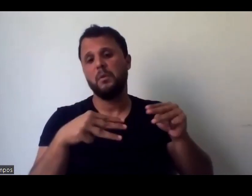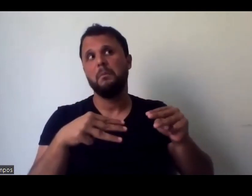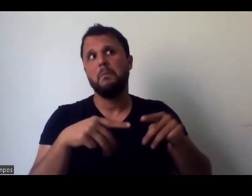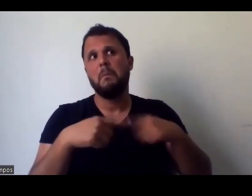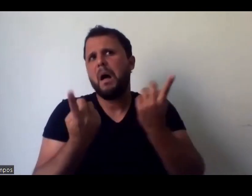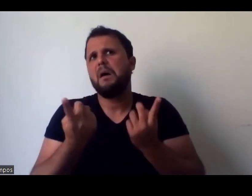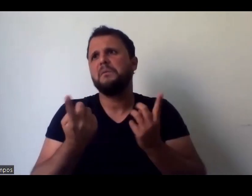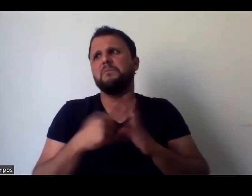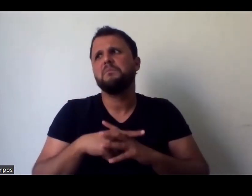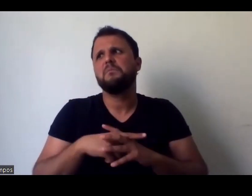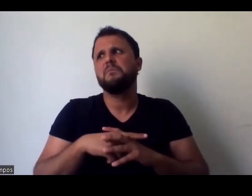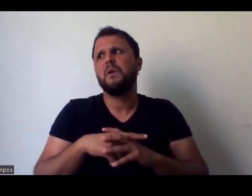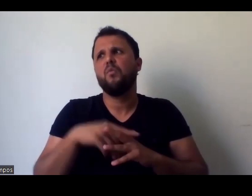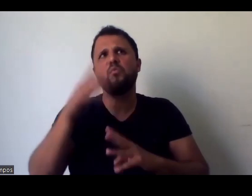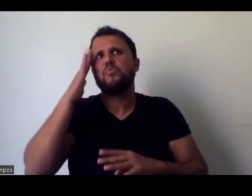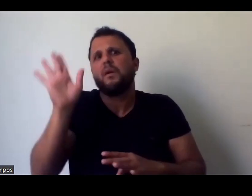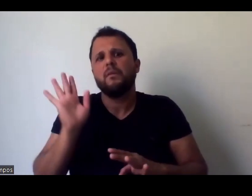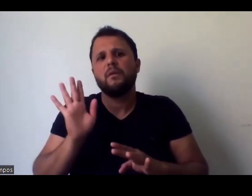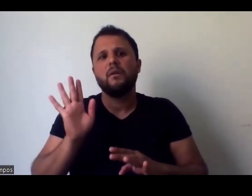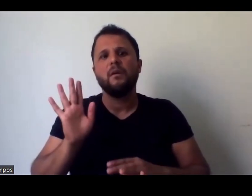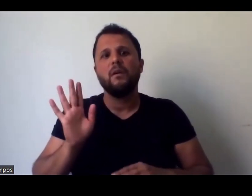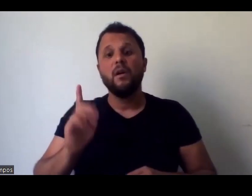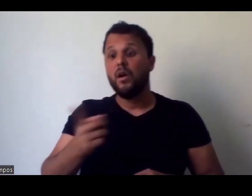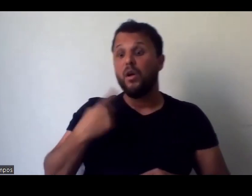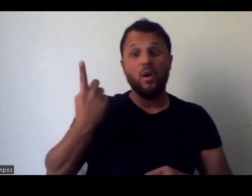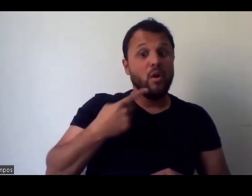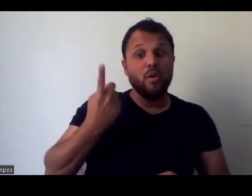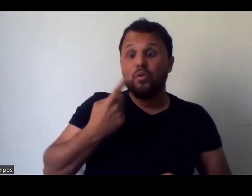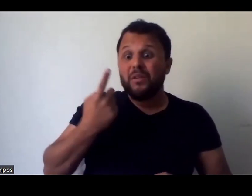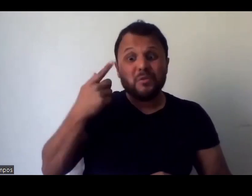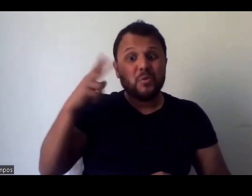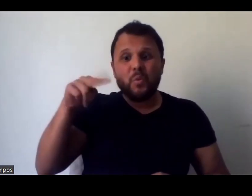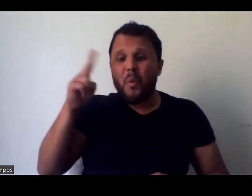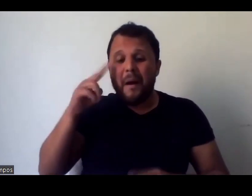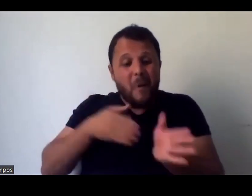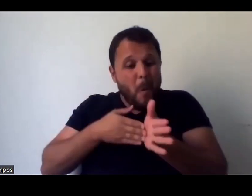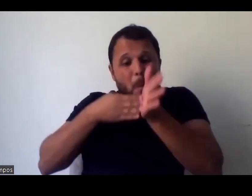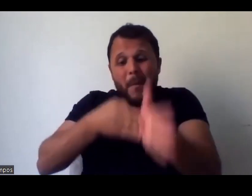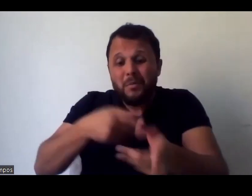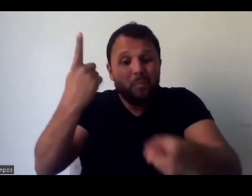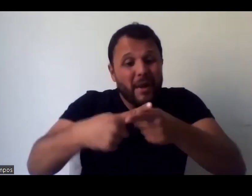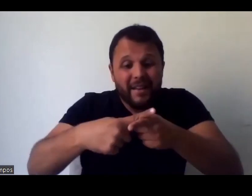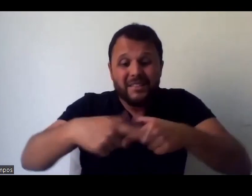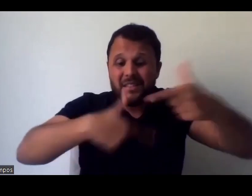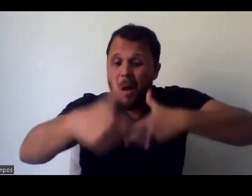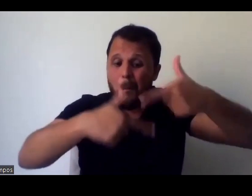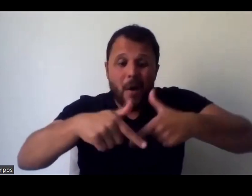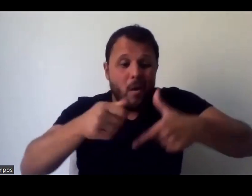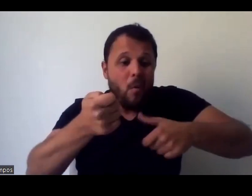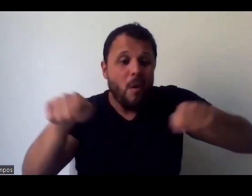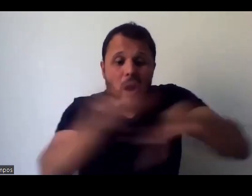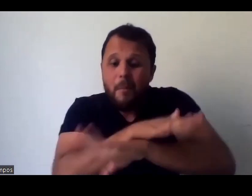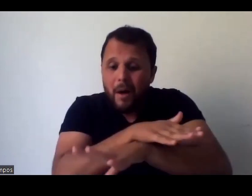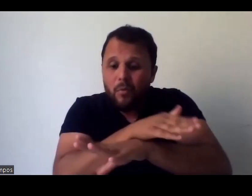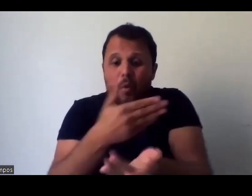acompanhei. A gente não acompanha, a gente não dá conta de acompanhar, porque quando a gente está terminando um, a gente já está começando outros oito,